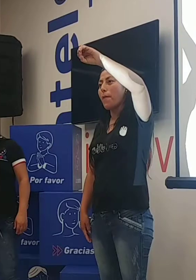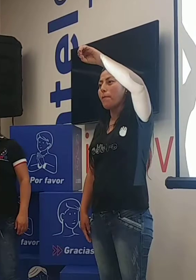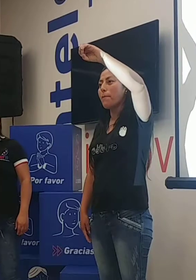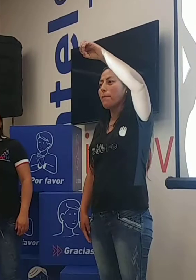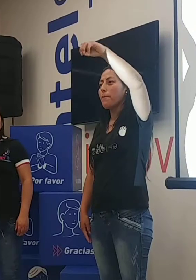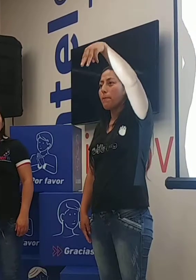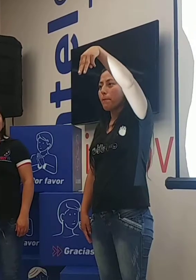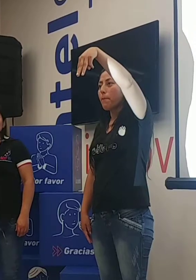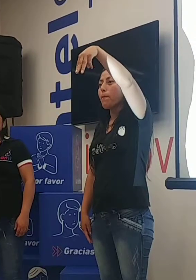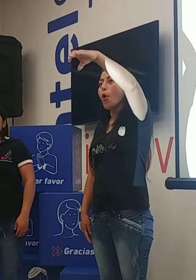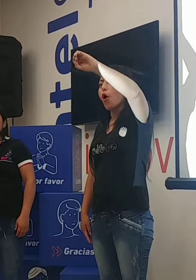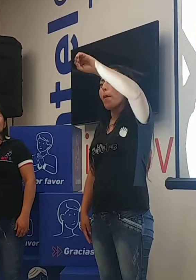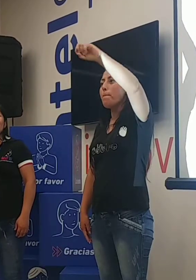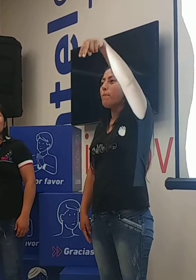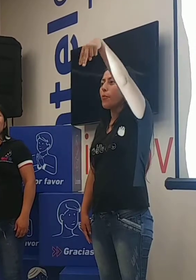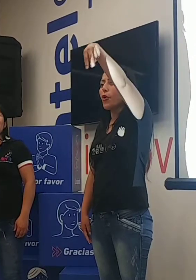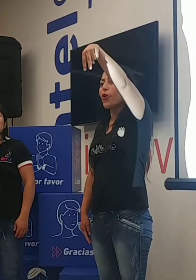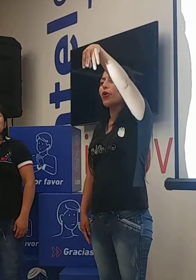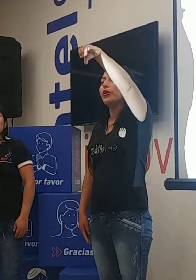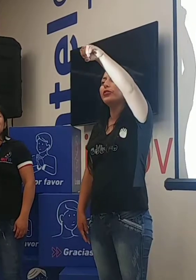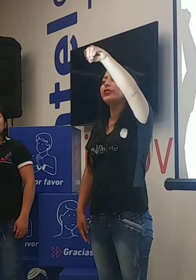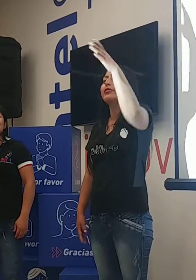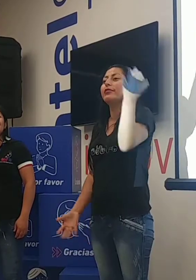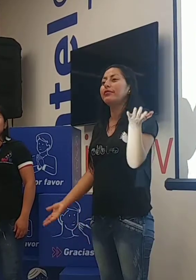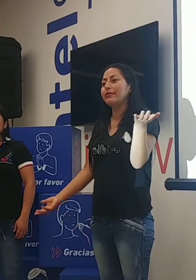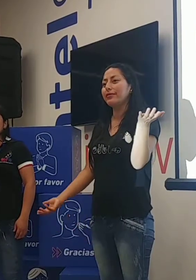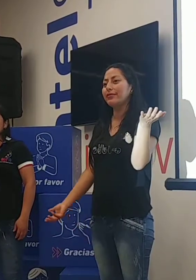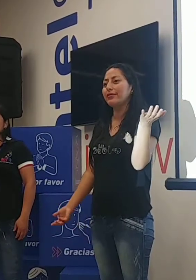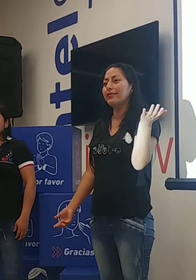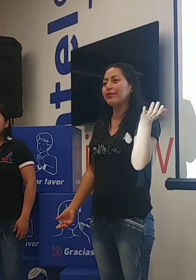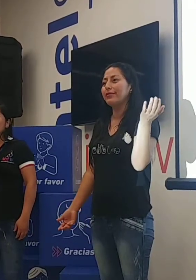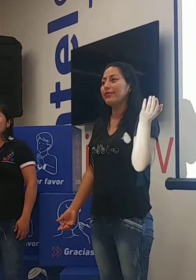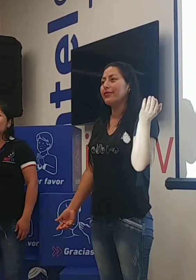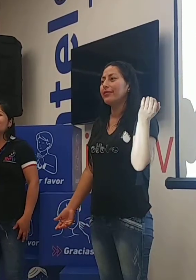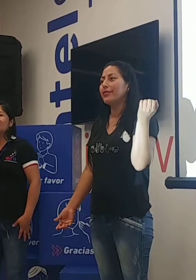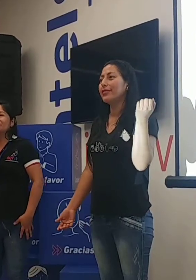¿Ustedes? ¿Mono? ¿Cómo es? ¿Cómo es Mono?